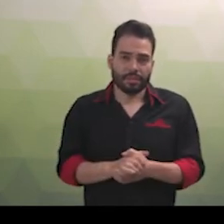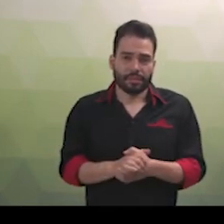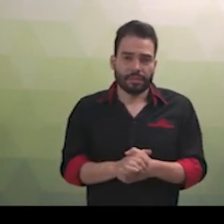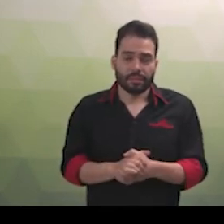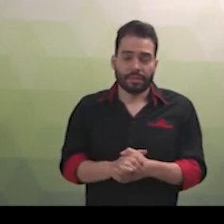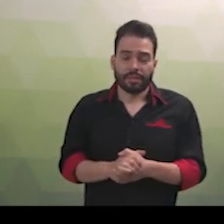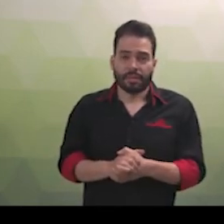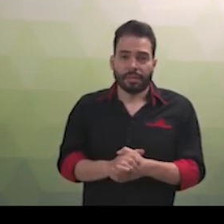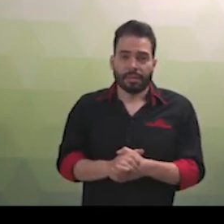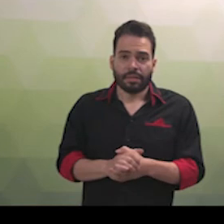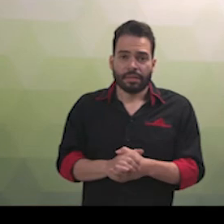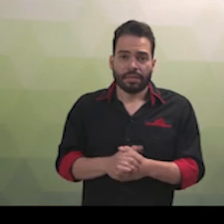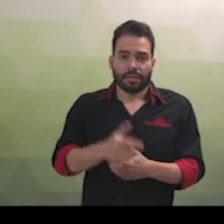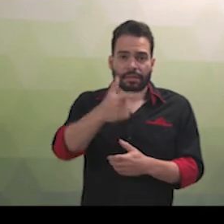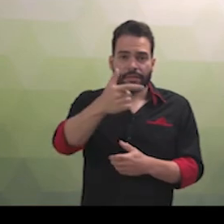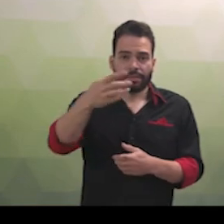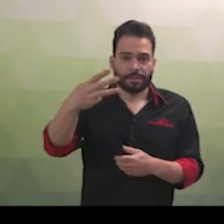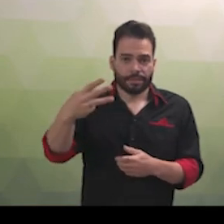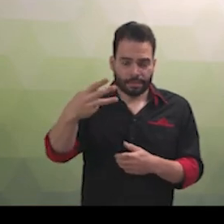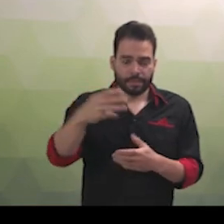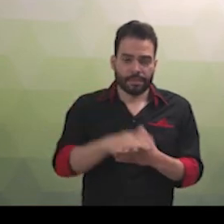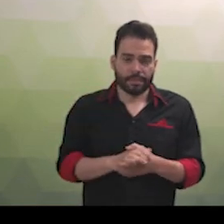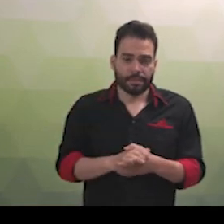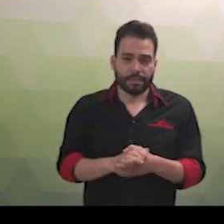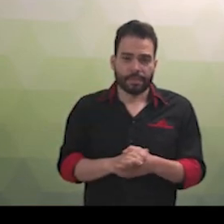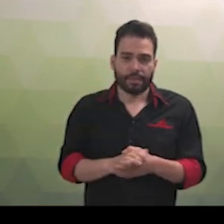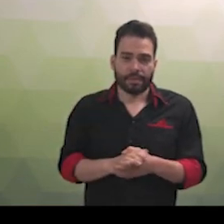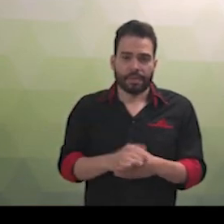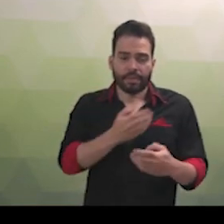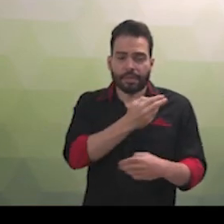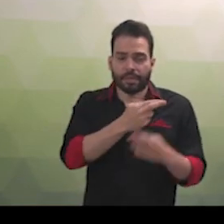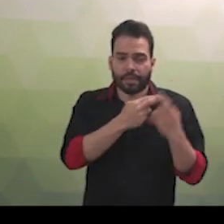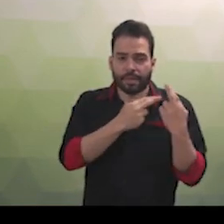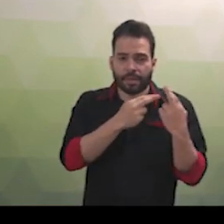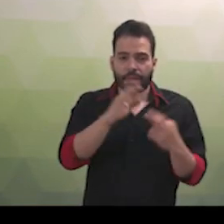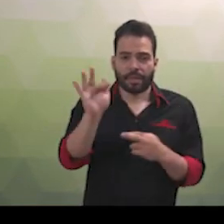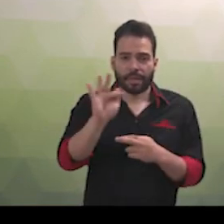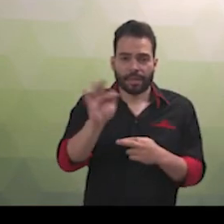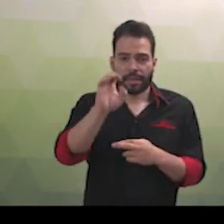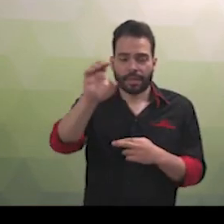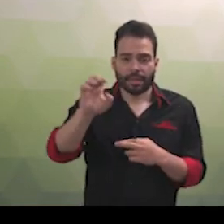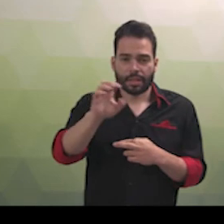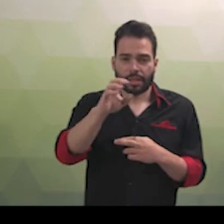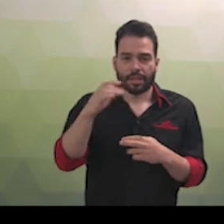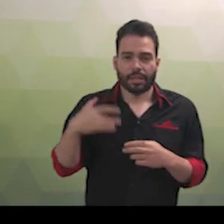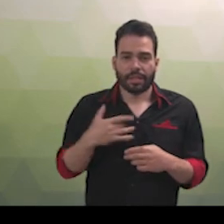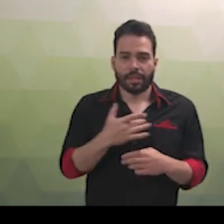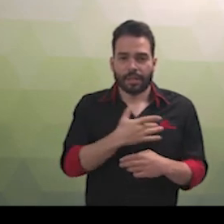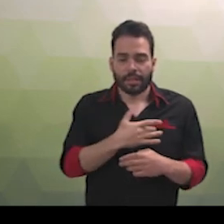23. É competência comum da União, dos Estados, do Distrito Federal e dos Municípios, cuidar da saúde